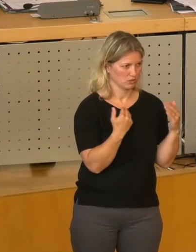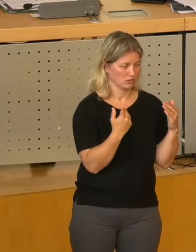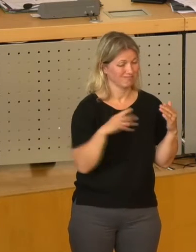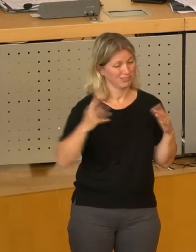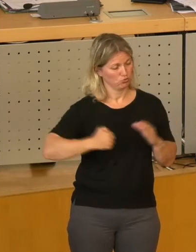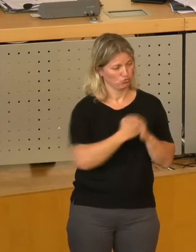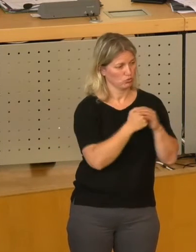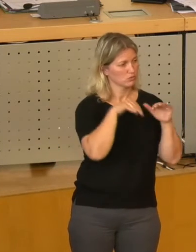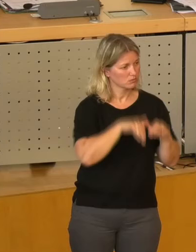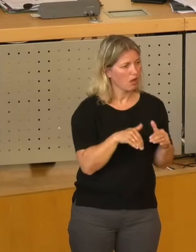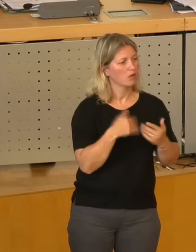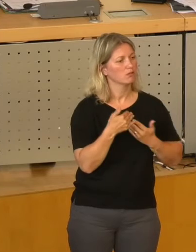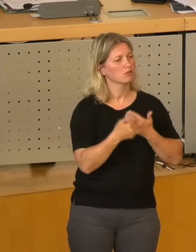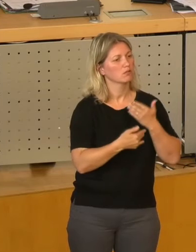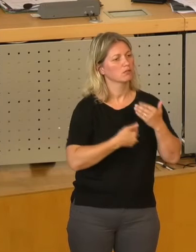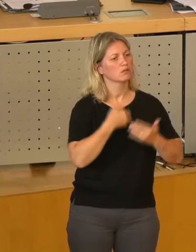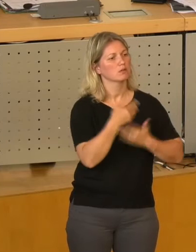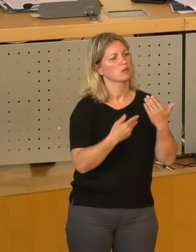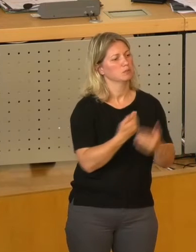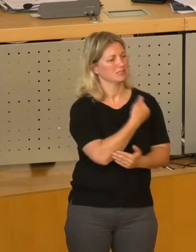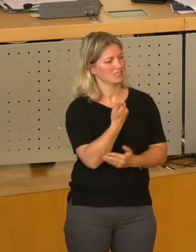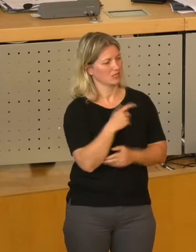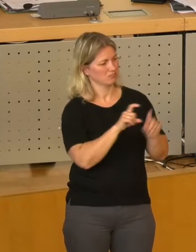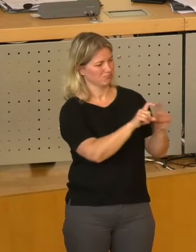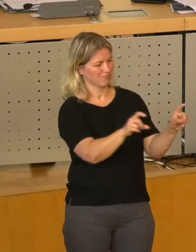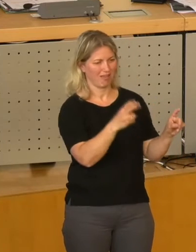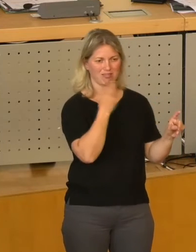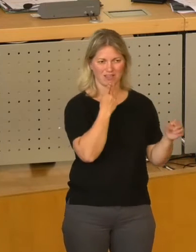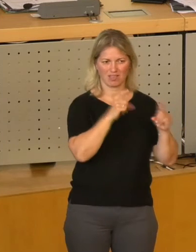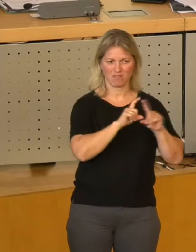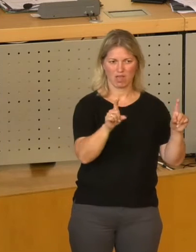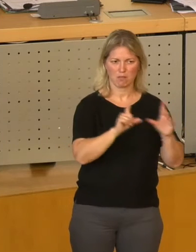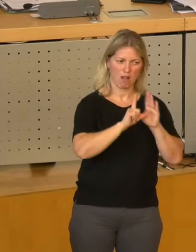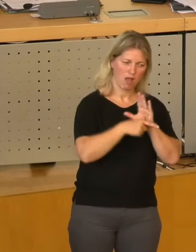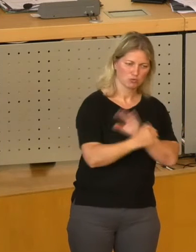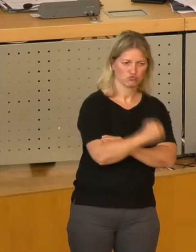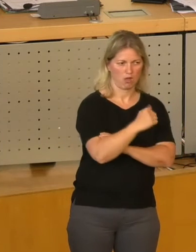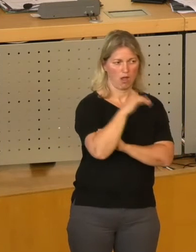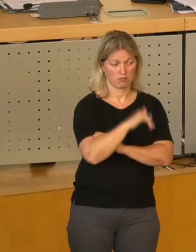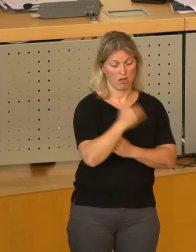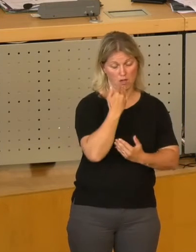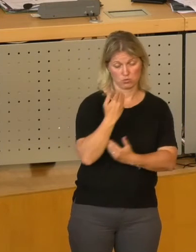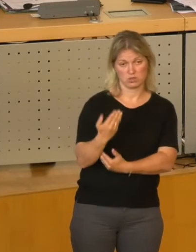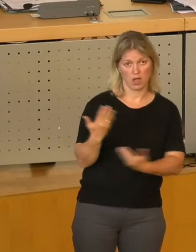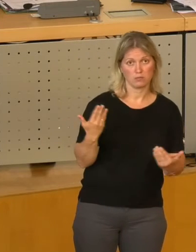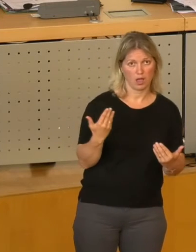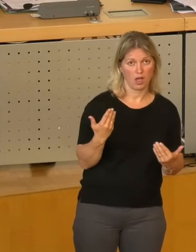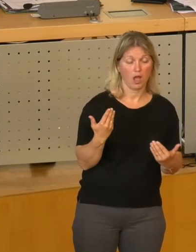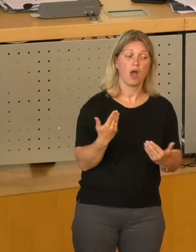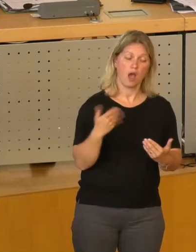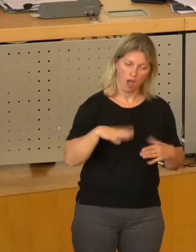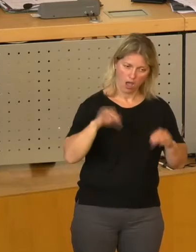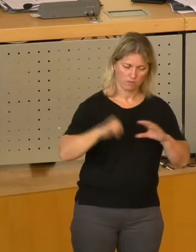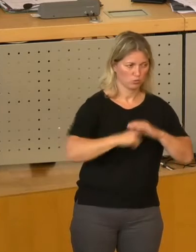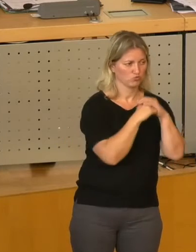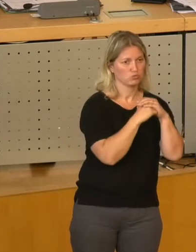mittlerweile so ein tolles, ein leistungsfähiges Energieunternehmen in Dresden haben, was die nächsten Schritte alleine gehen kann, meine Damen